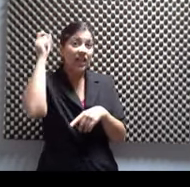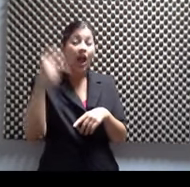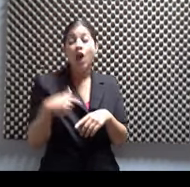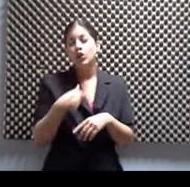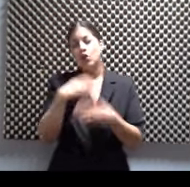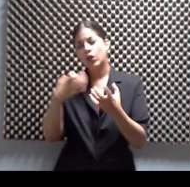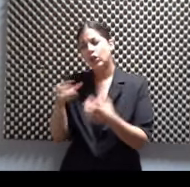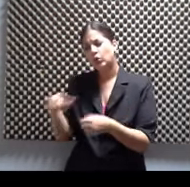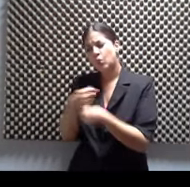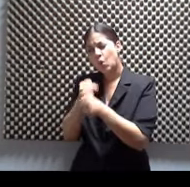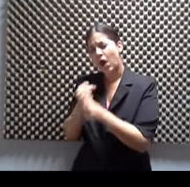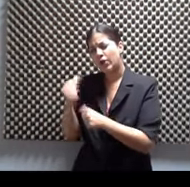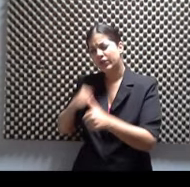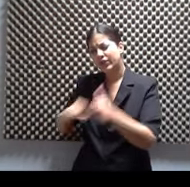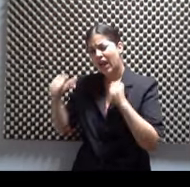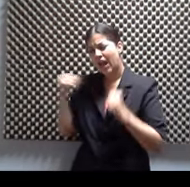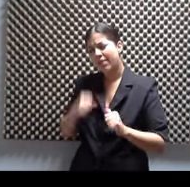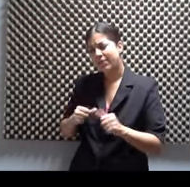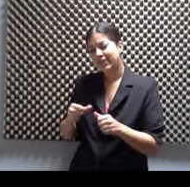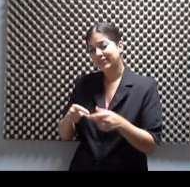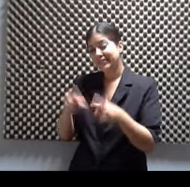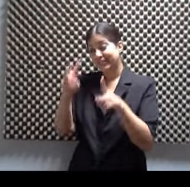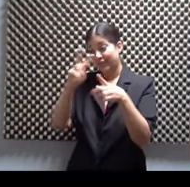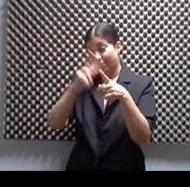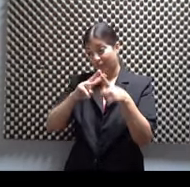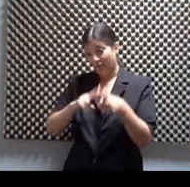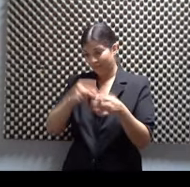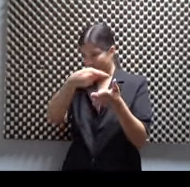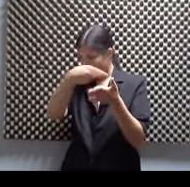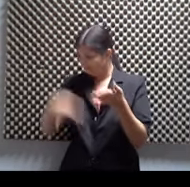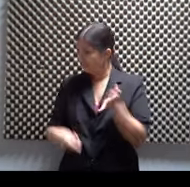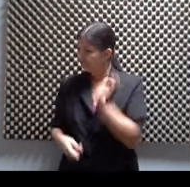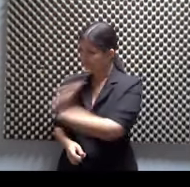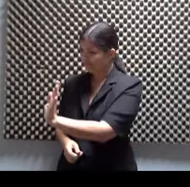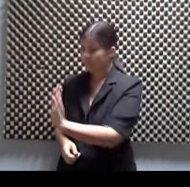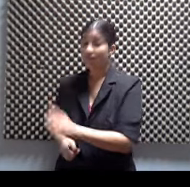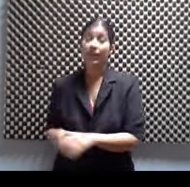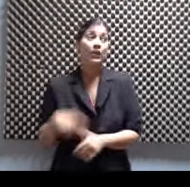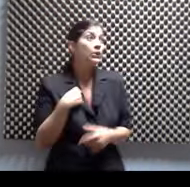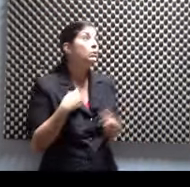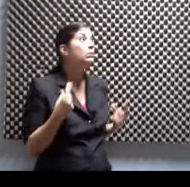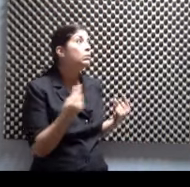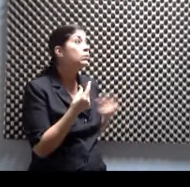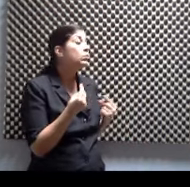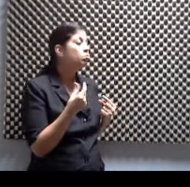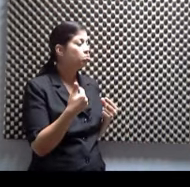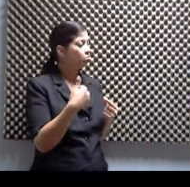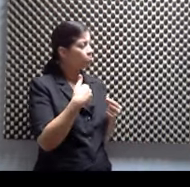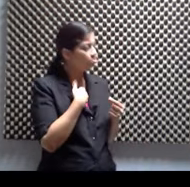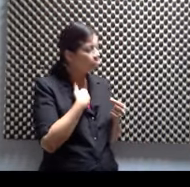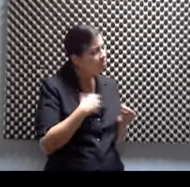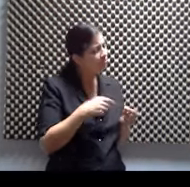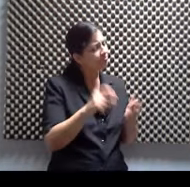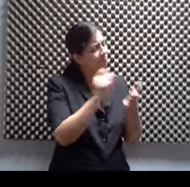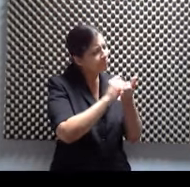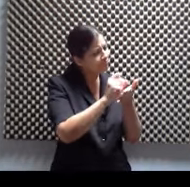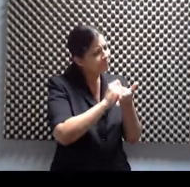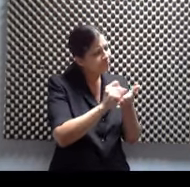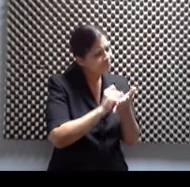Yo, ¿qué yo voy a hacer con esto? Pues era una obra de teatro en español, pero que yo le fuera metiendo esas palabras indígenas